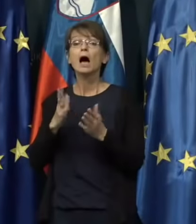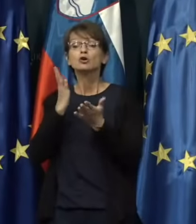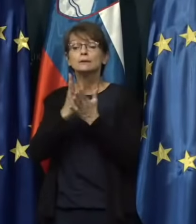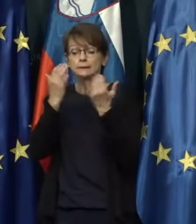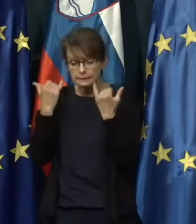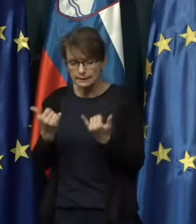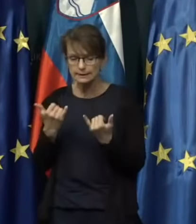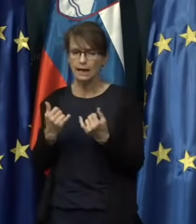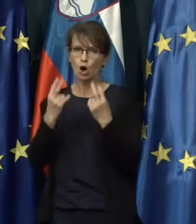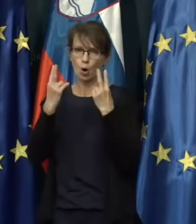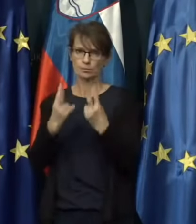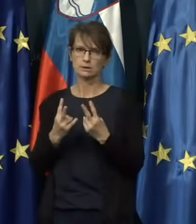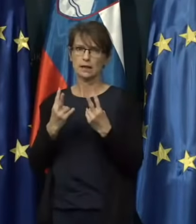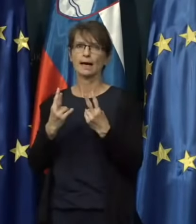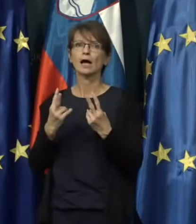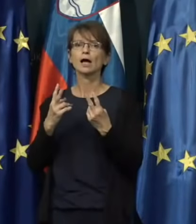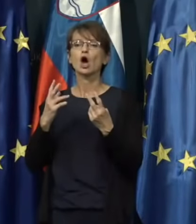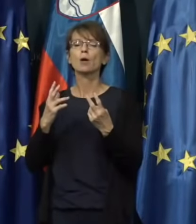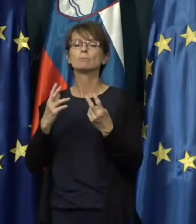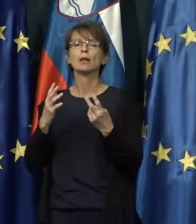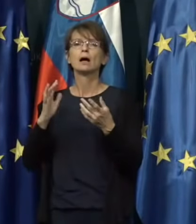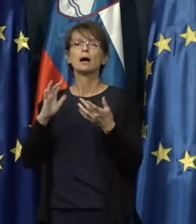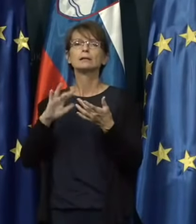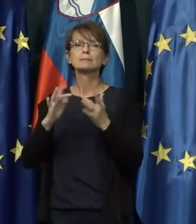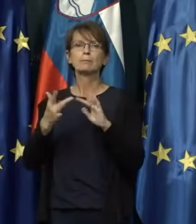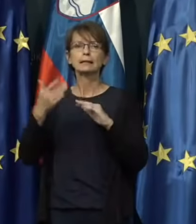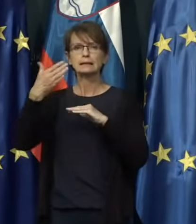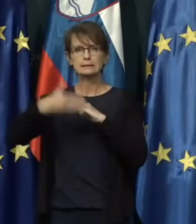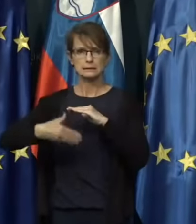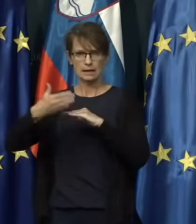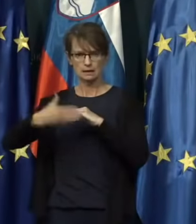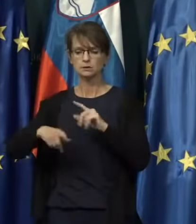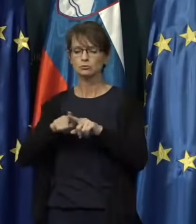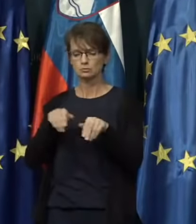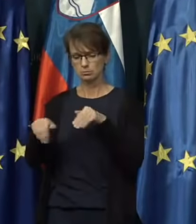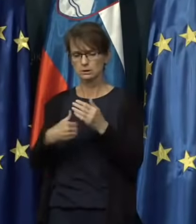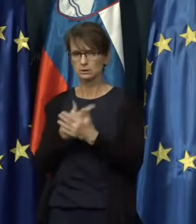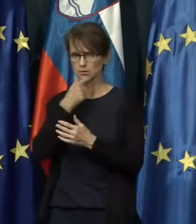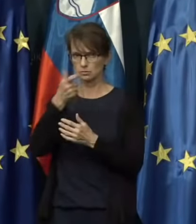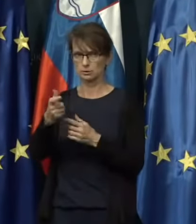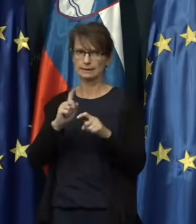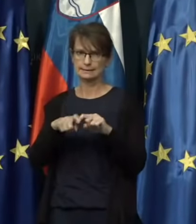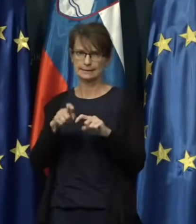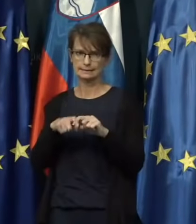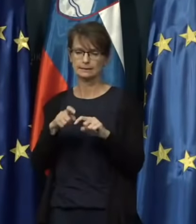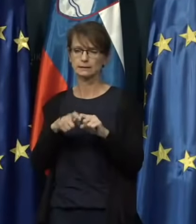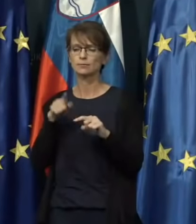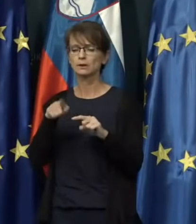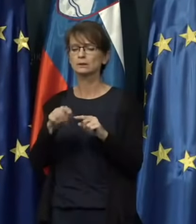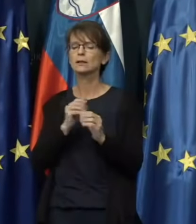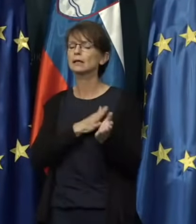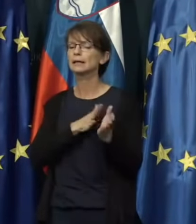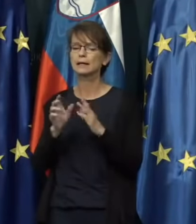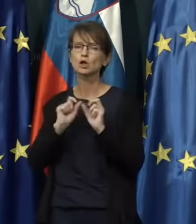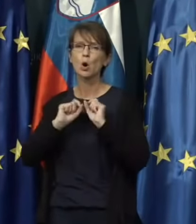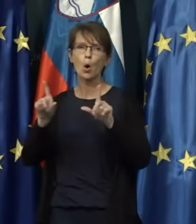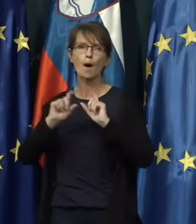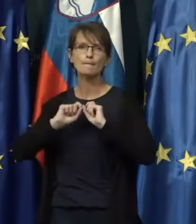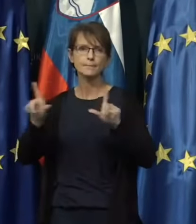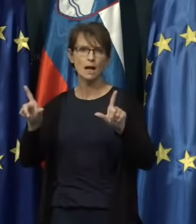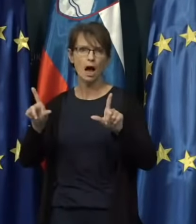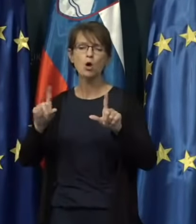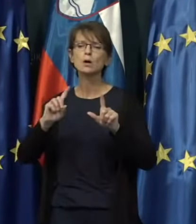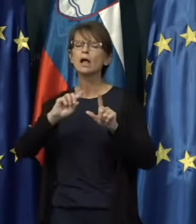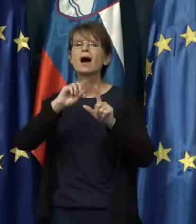sedaj spletne strani, vredno tudi Ministrstva za zunanje zadeve, kjer se objavlja, bi rekel,